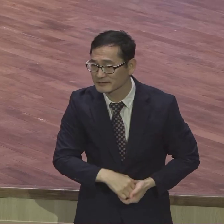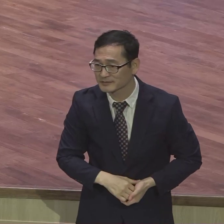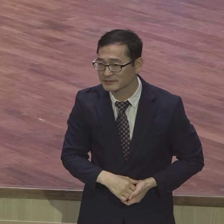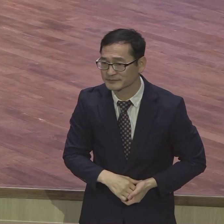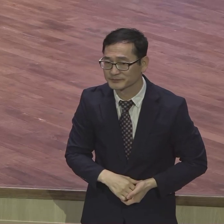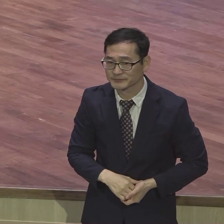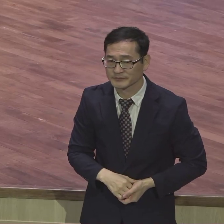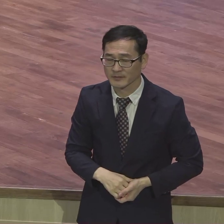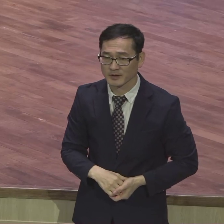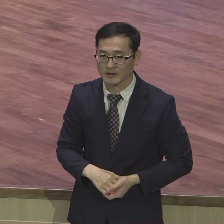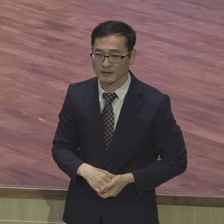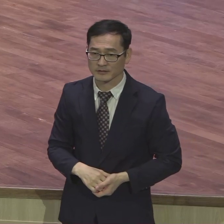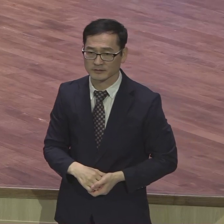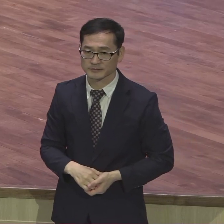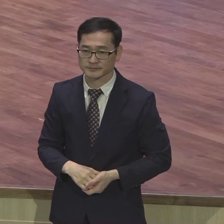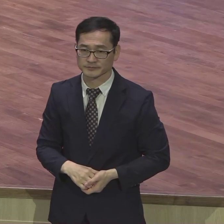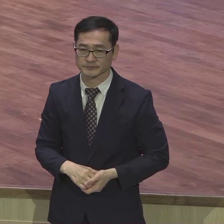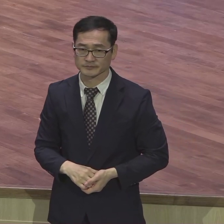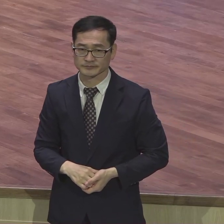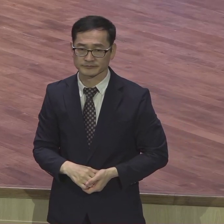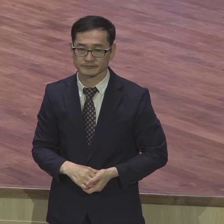보내달라 라고 하는 강조를 하고 있어요